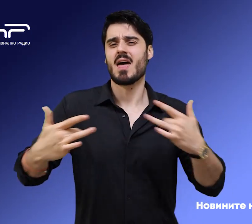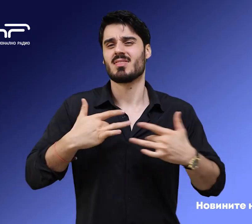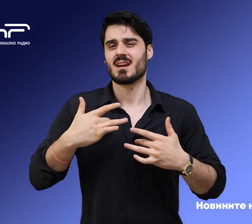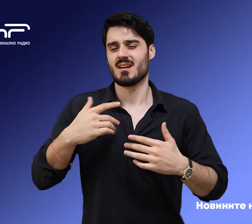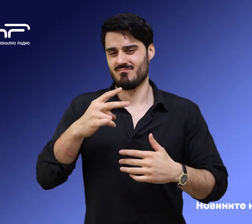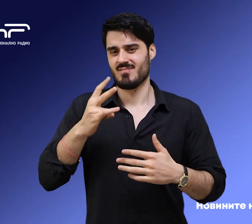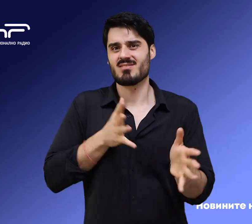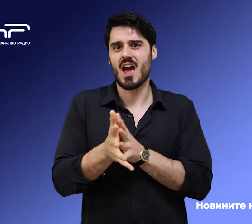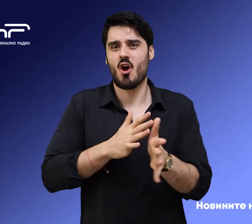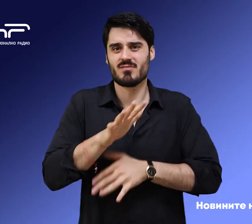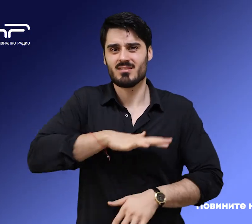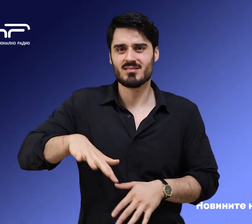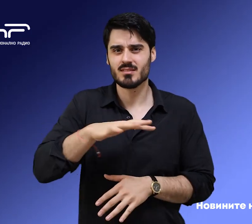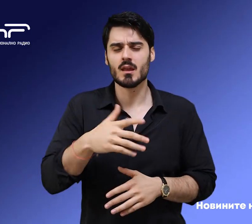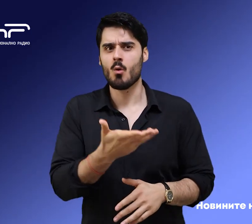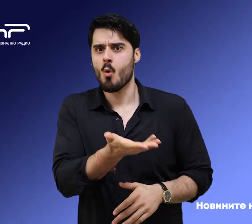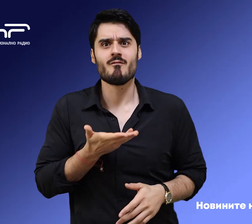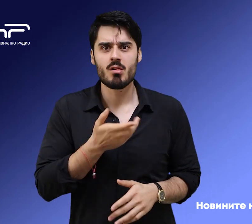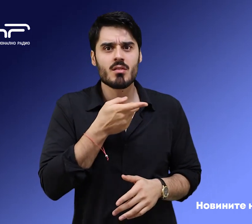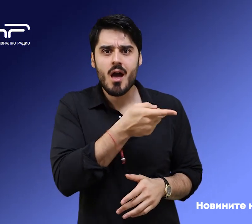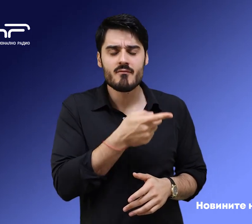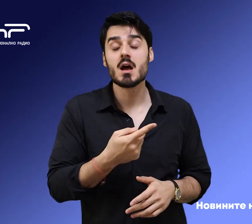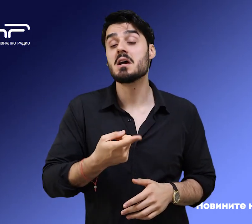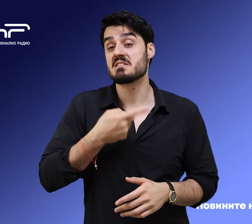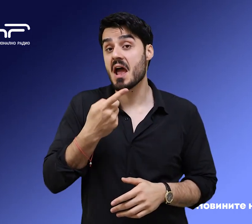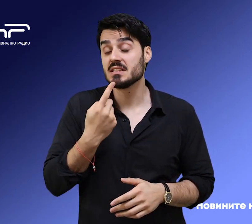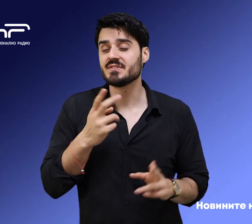първи път, след като вчера се разбра, че е уволнил Морфов, коментира лаконично.